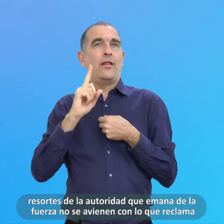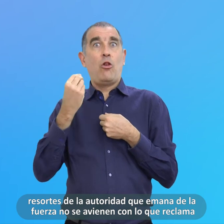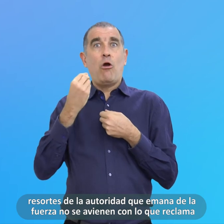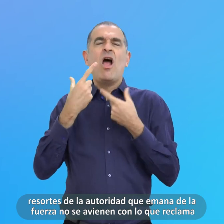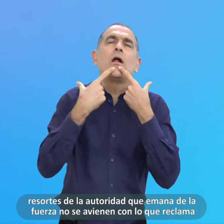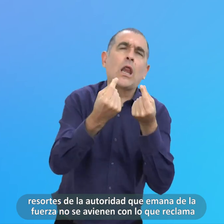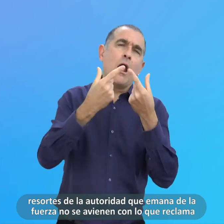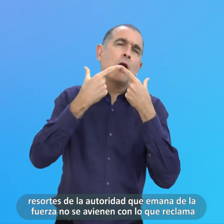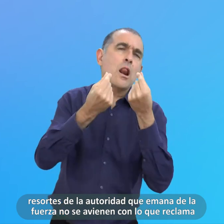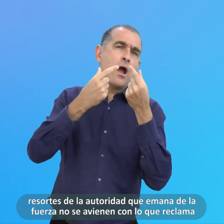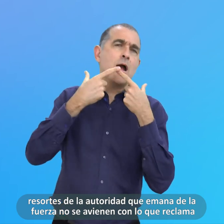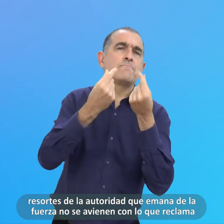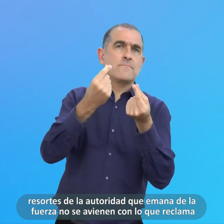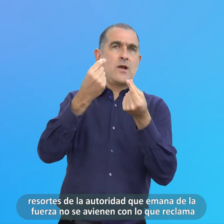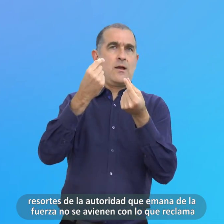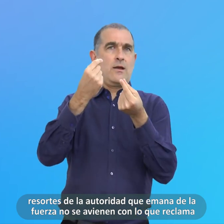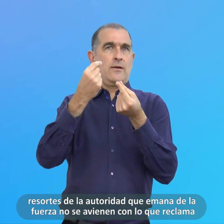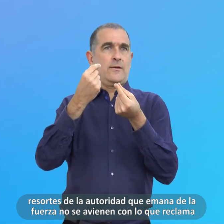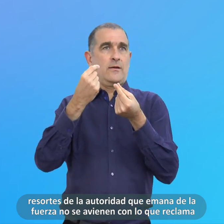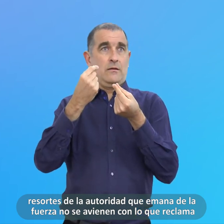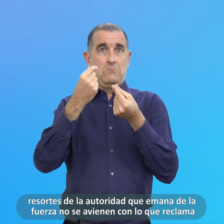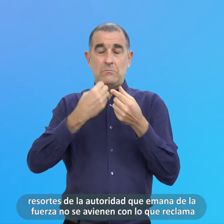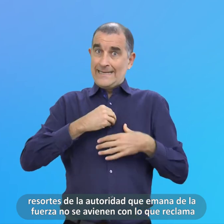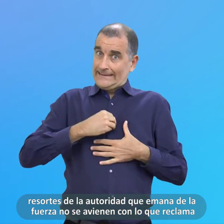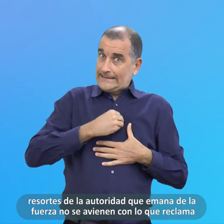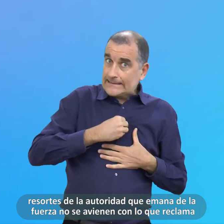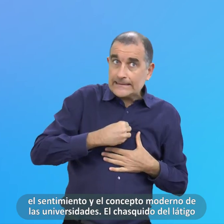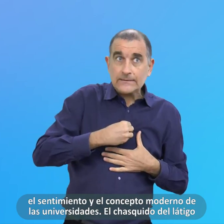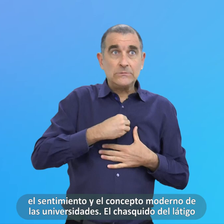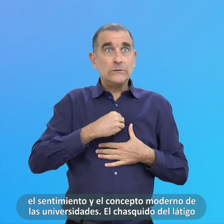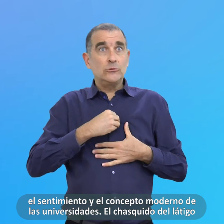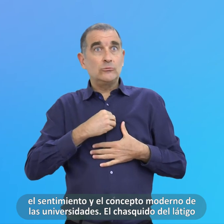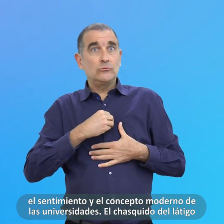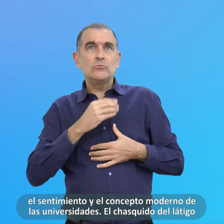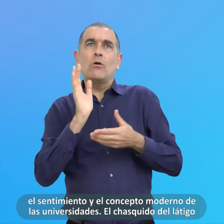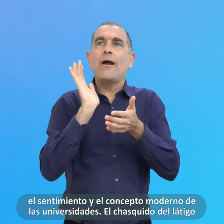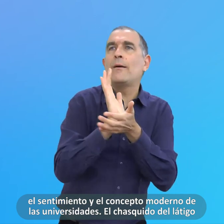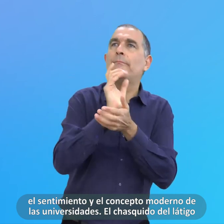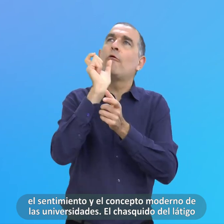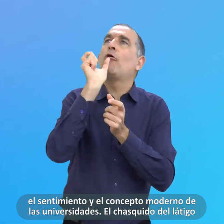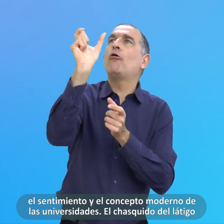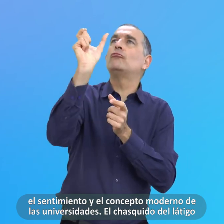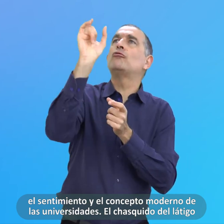lo que reclama El sentimiento Y el concepto Y Moderno De las